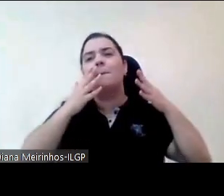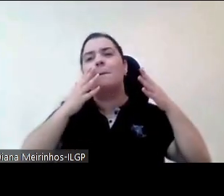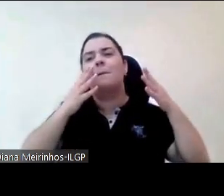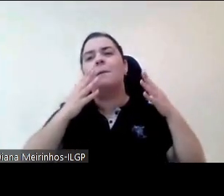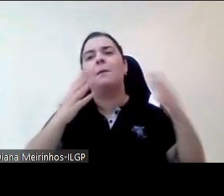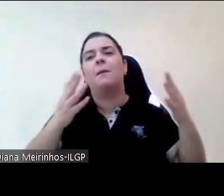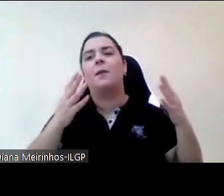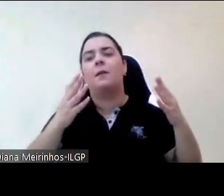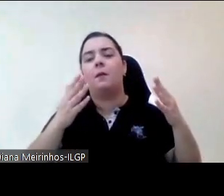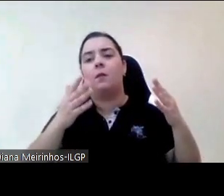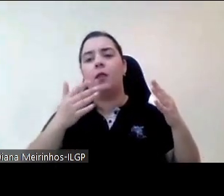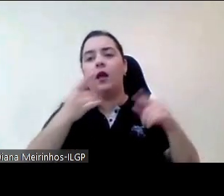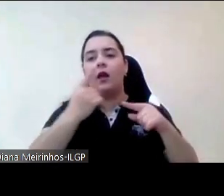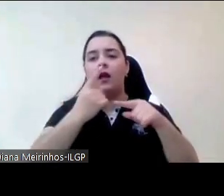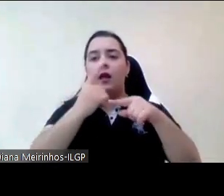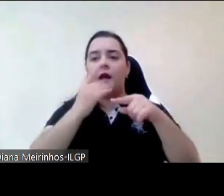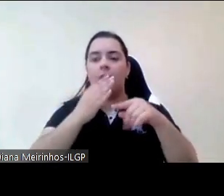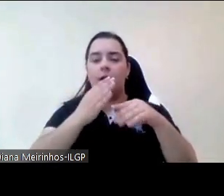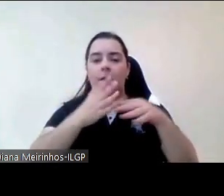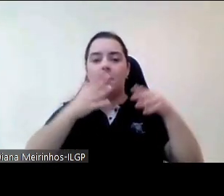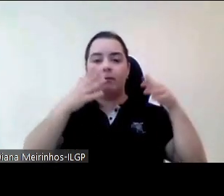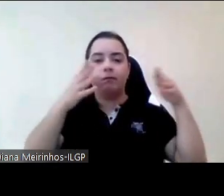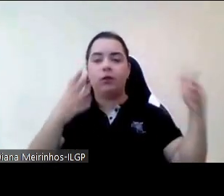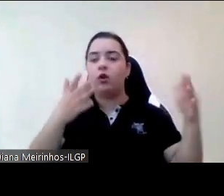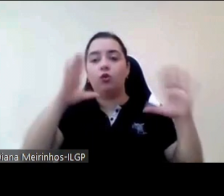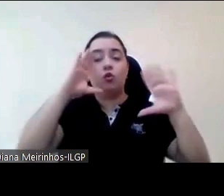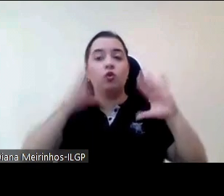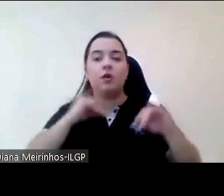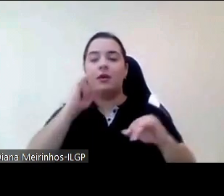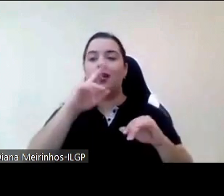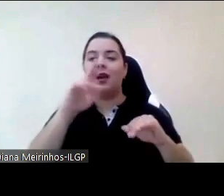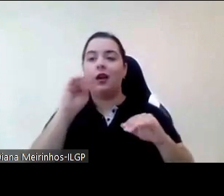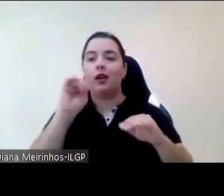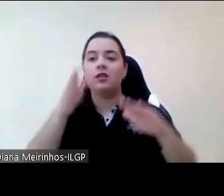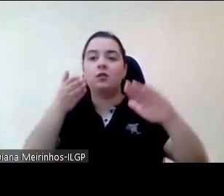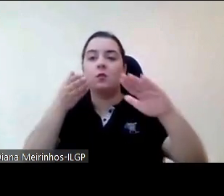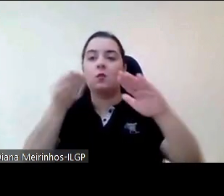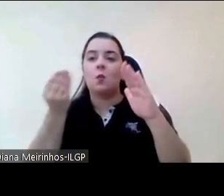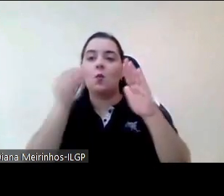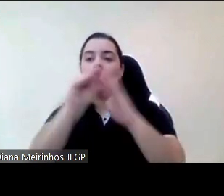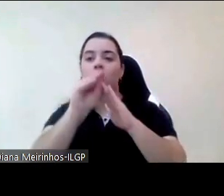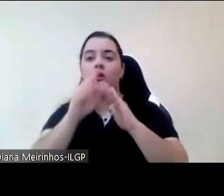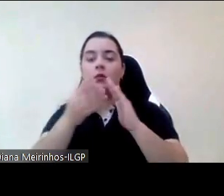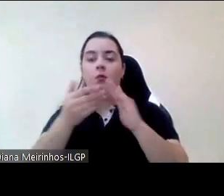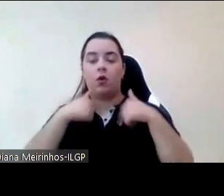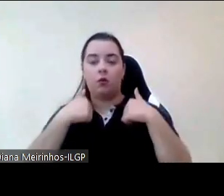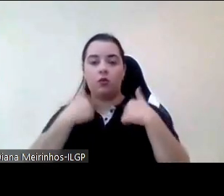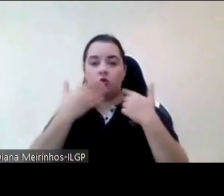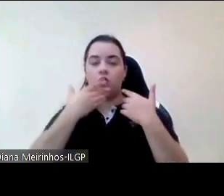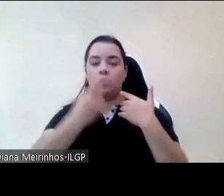apoio não conseguem fazer a submissão do IRS por exemplo uma coisa que se calhar até achamos que é muito simples e que